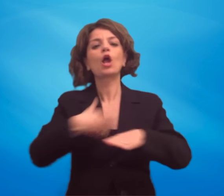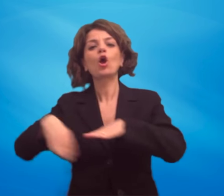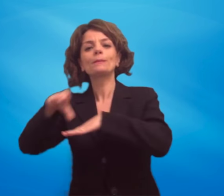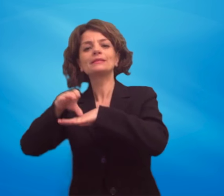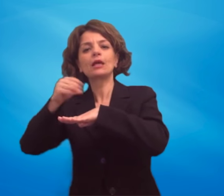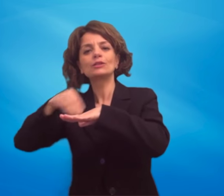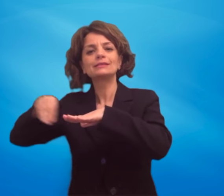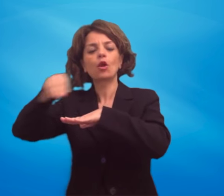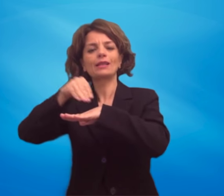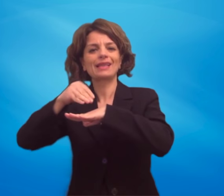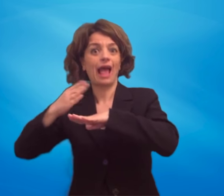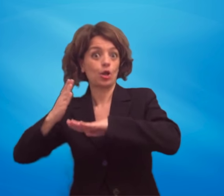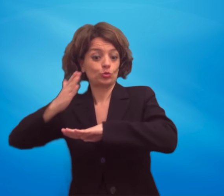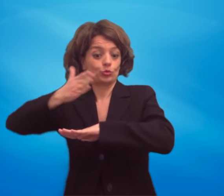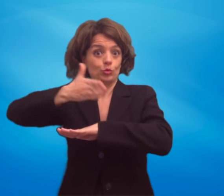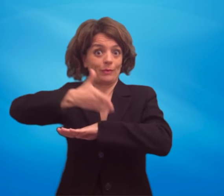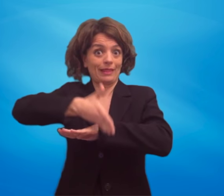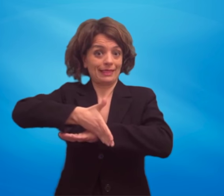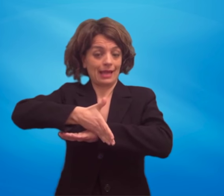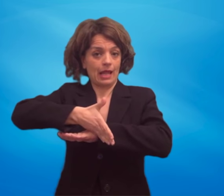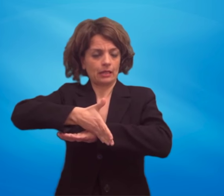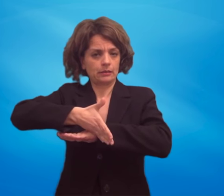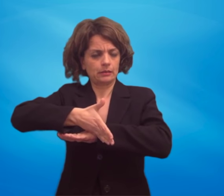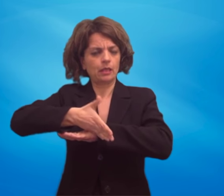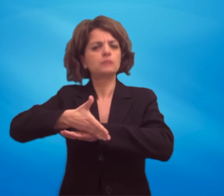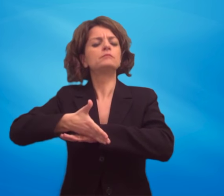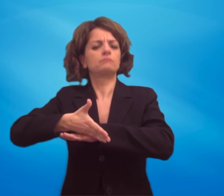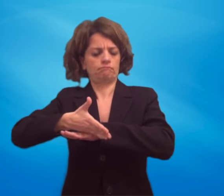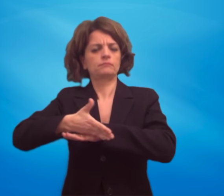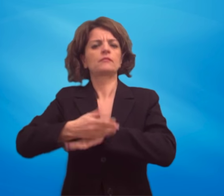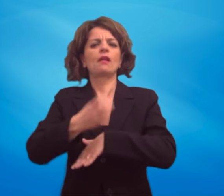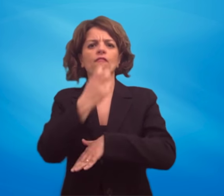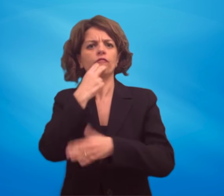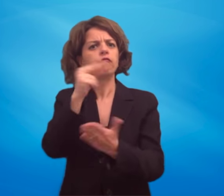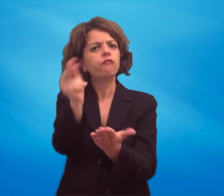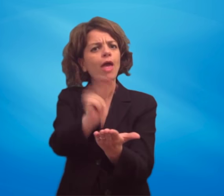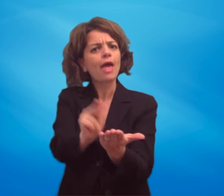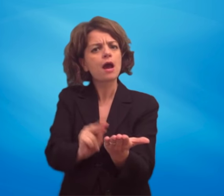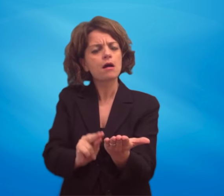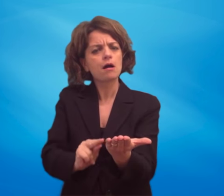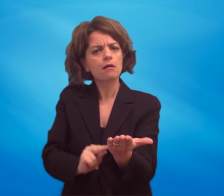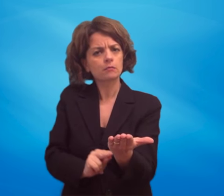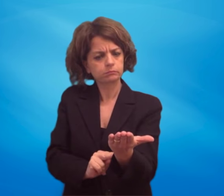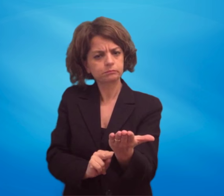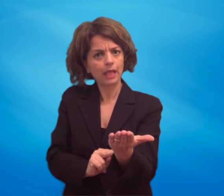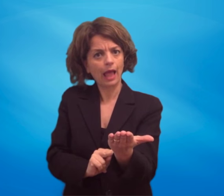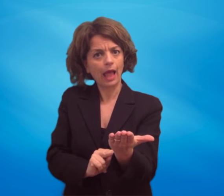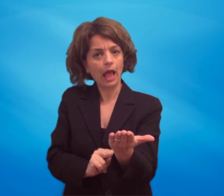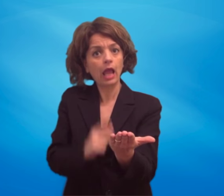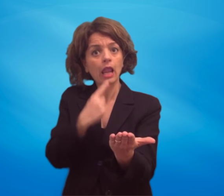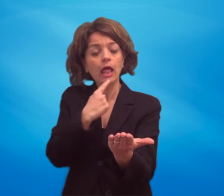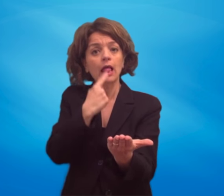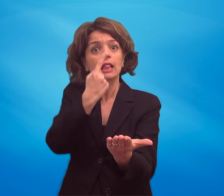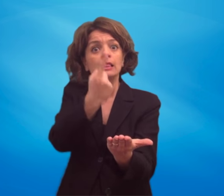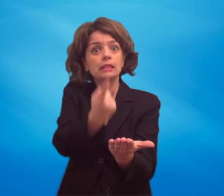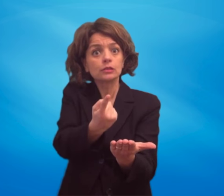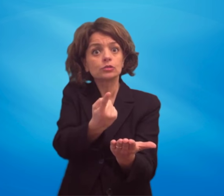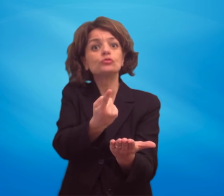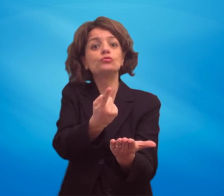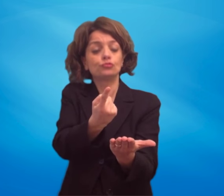subentrante, di cui viene redatto verbale nel quale si rileva l'impossibilità di procedere all